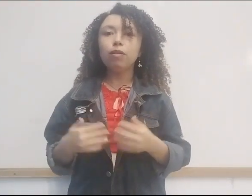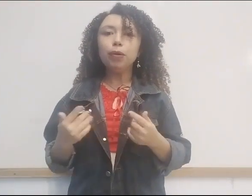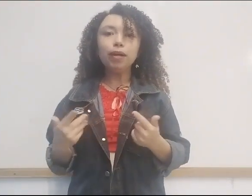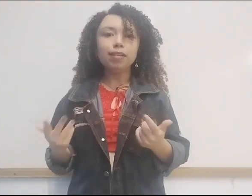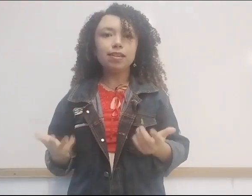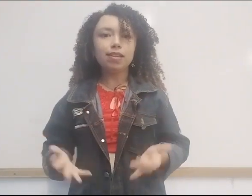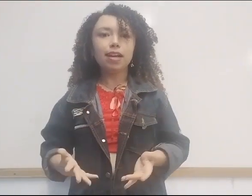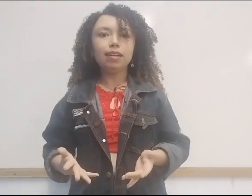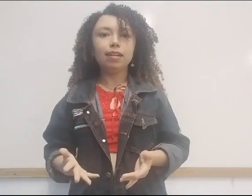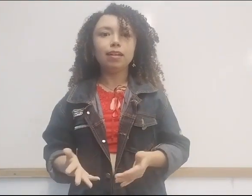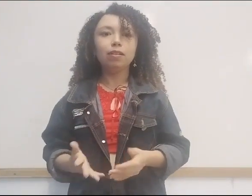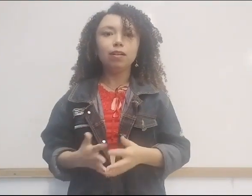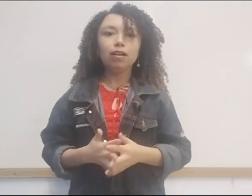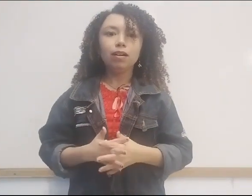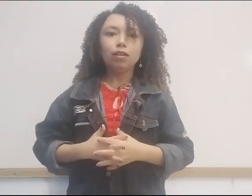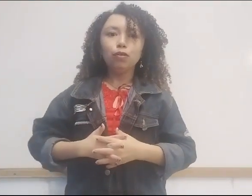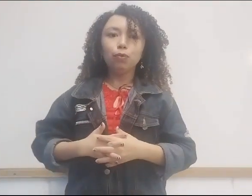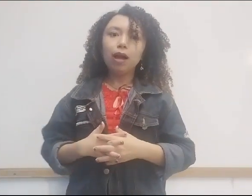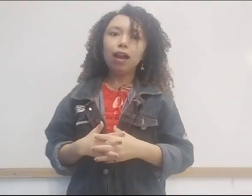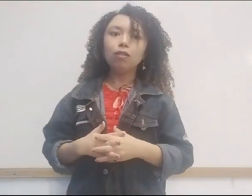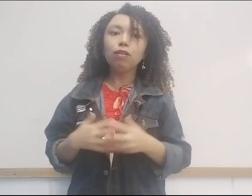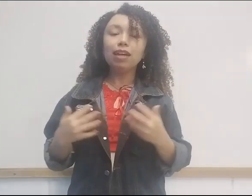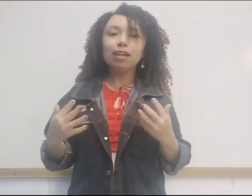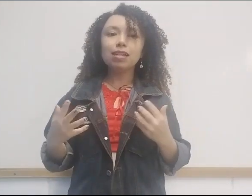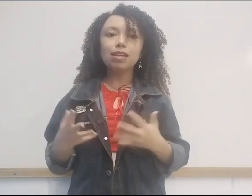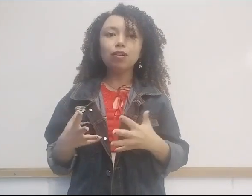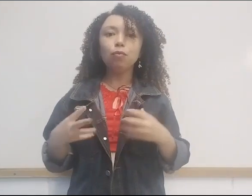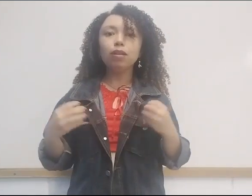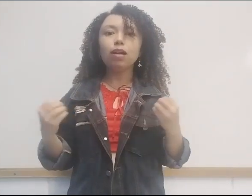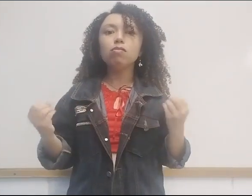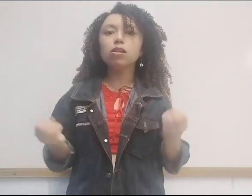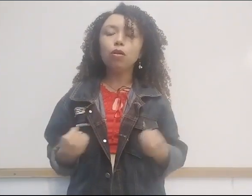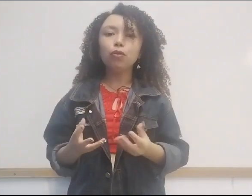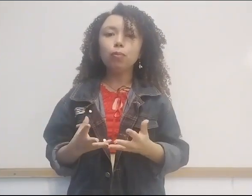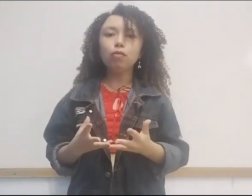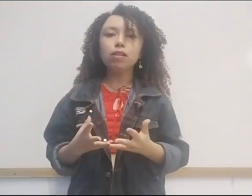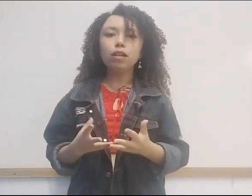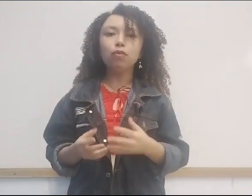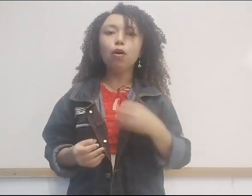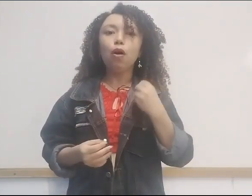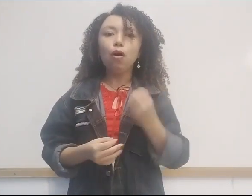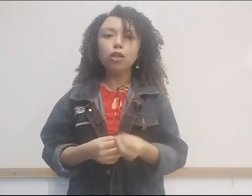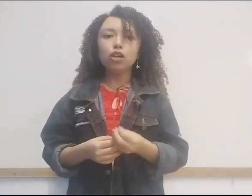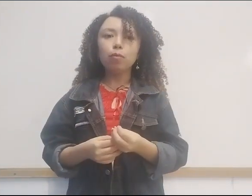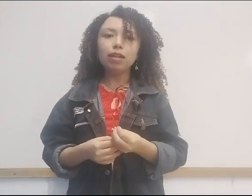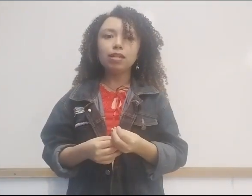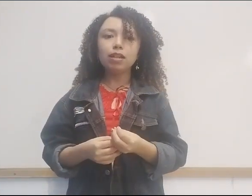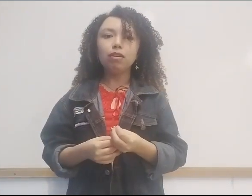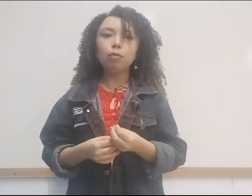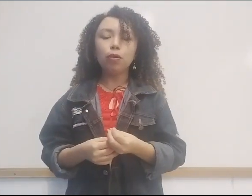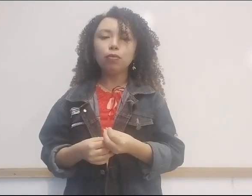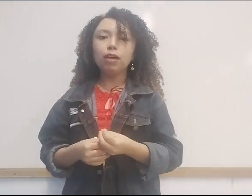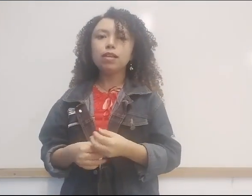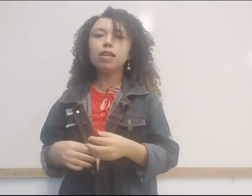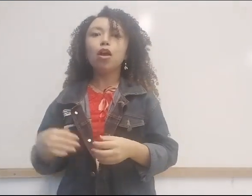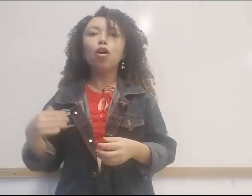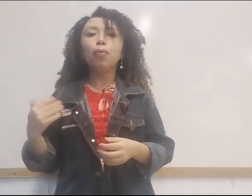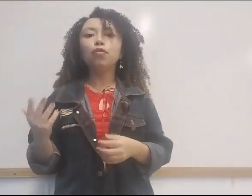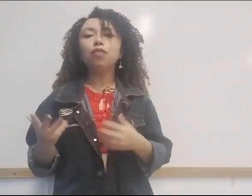de 1507 do relato teria sido uma tradução de um manuscrito originalmente escrito em português por um